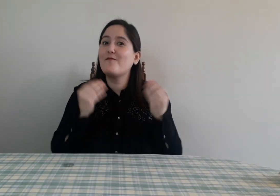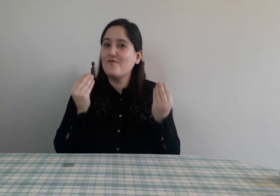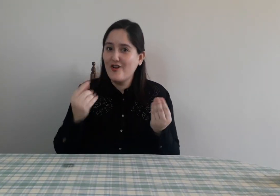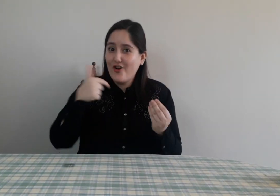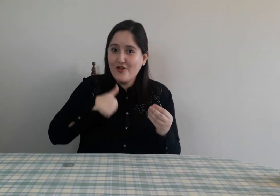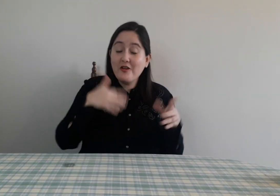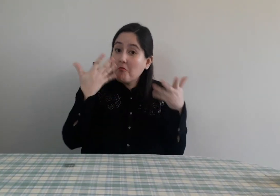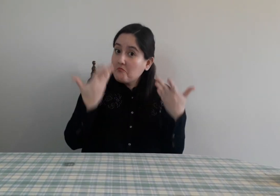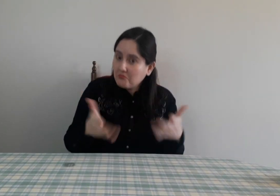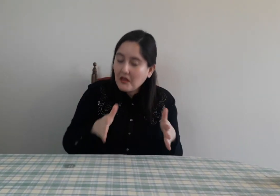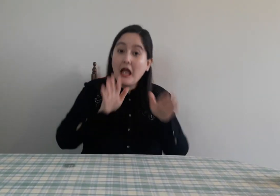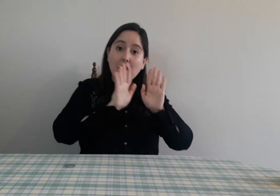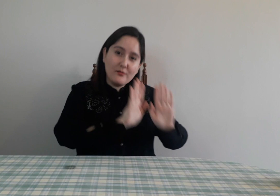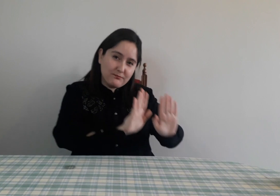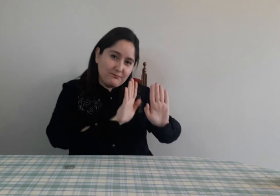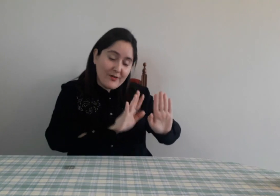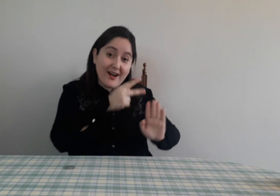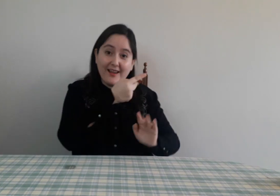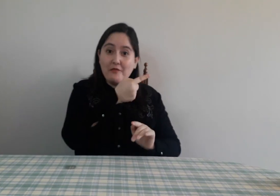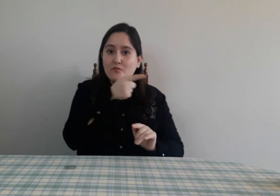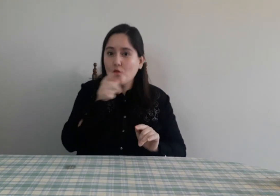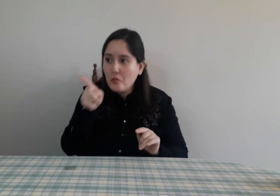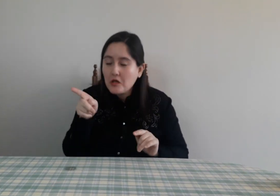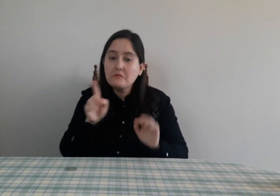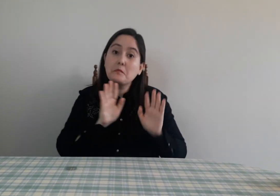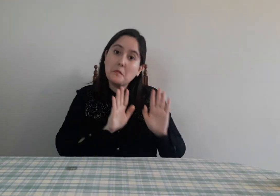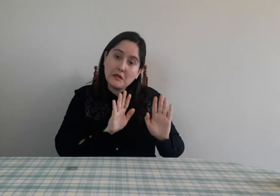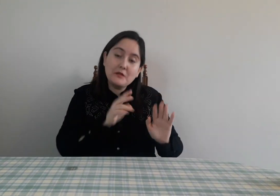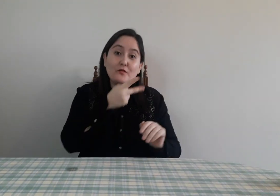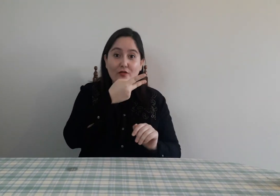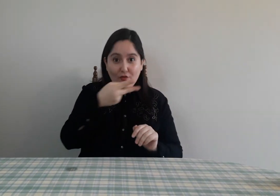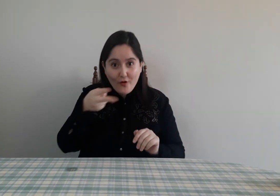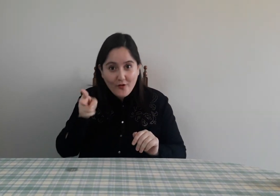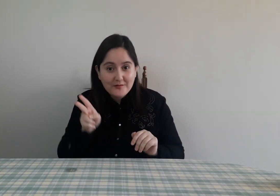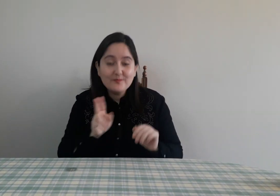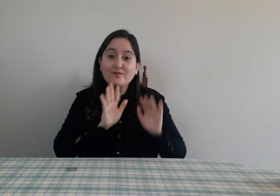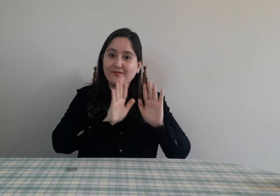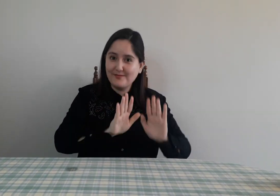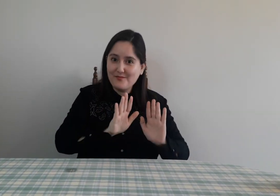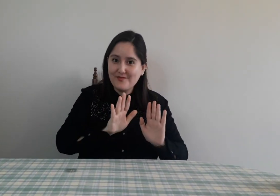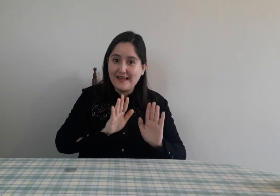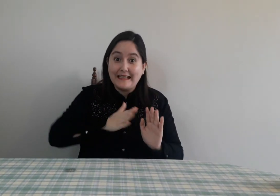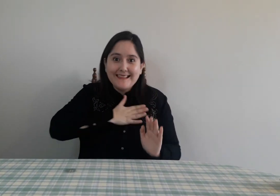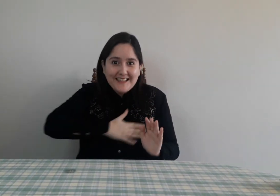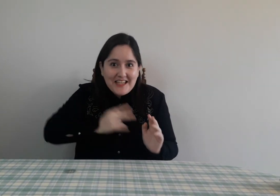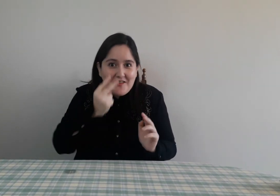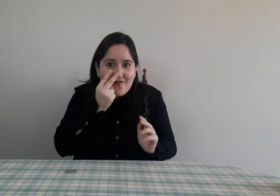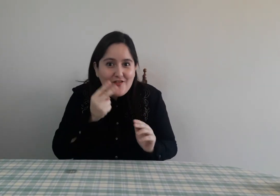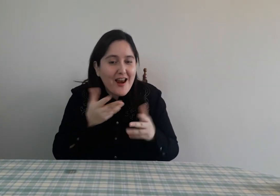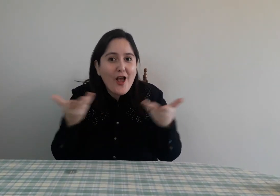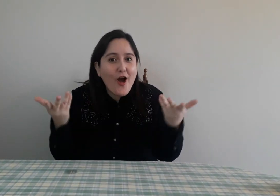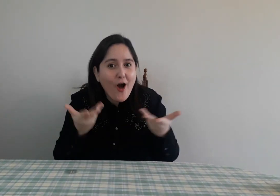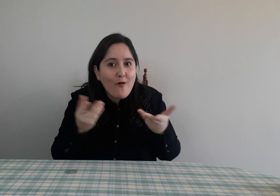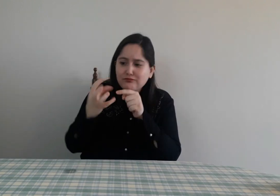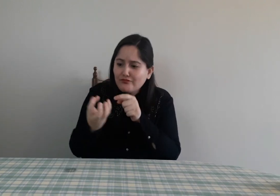Bueno, yo ya esperé una semana, dos semanas. Y, ¿quieren ver cómo está mi planta?